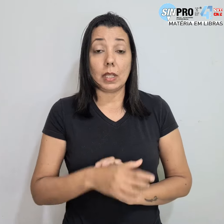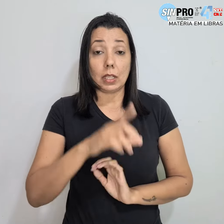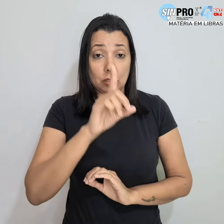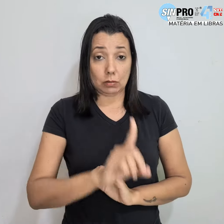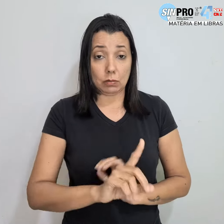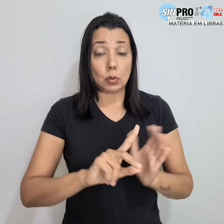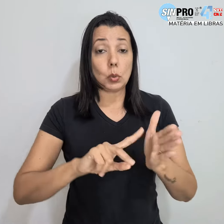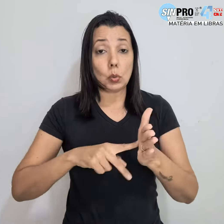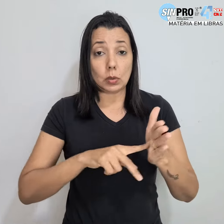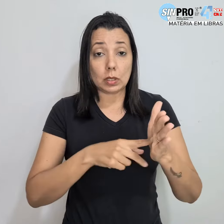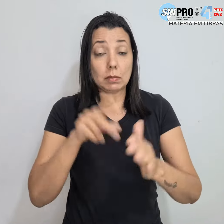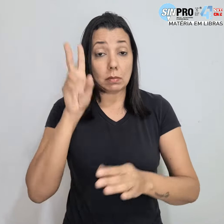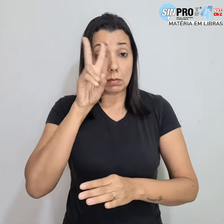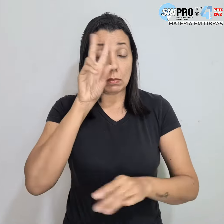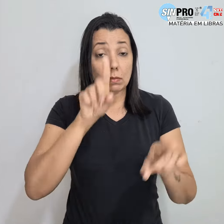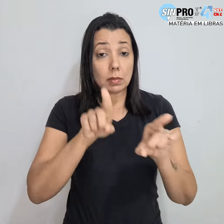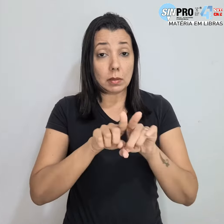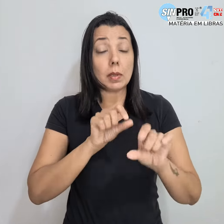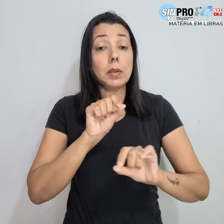A diretoria do Simpro lembra ainda